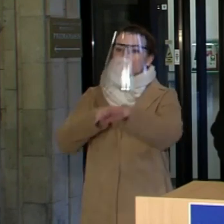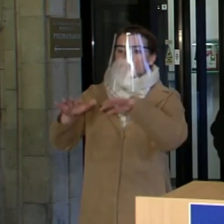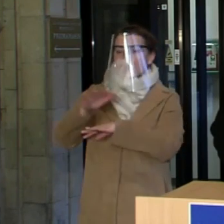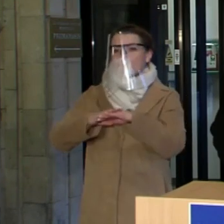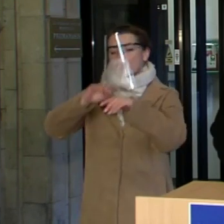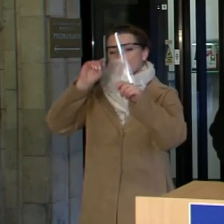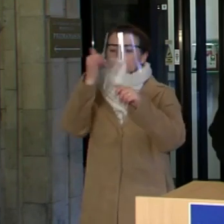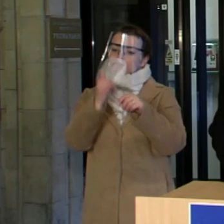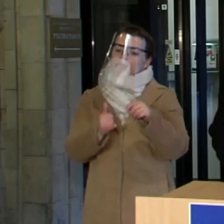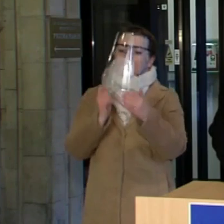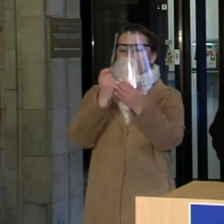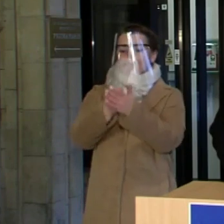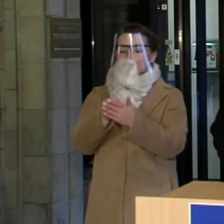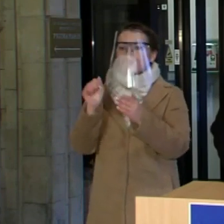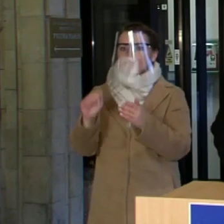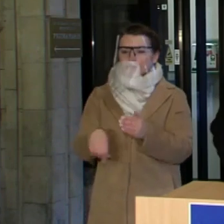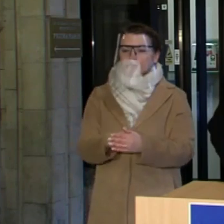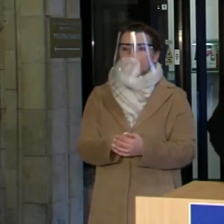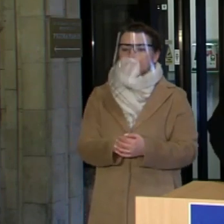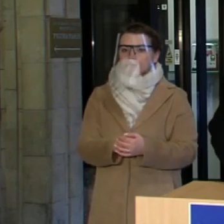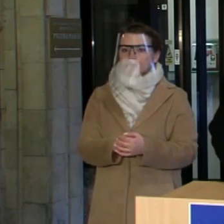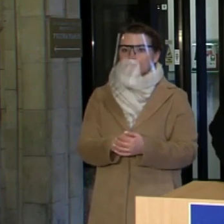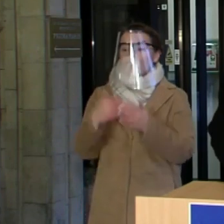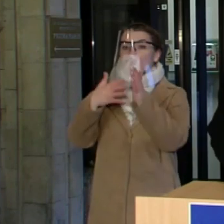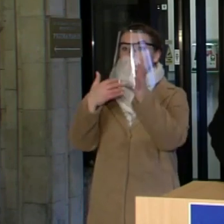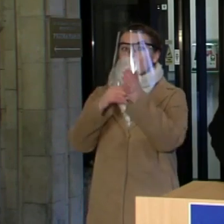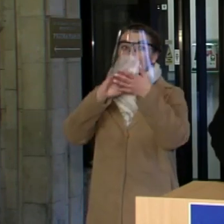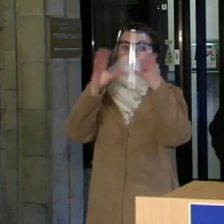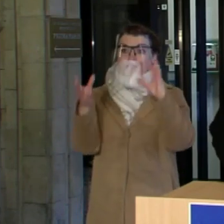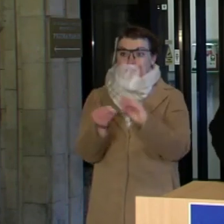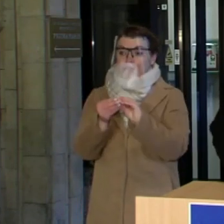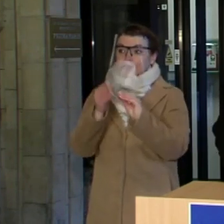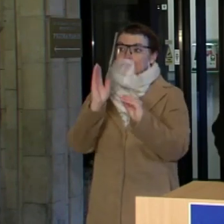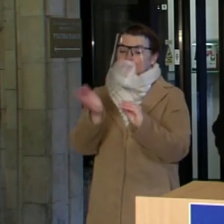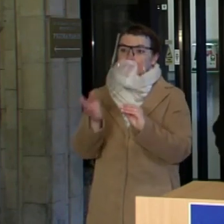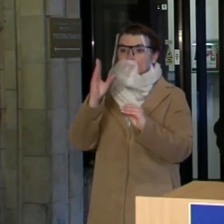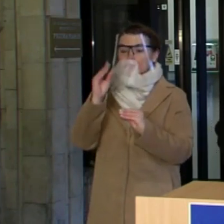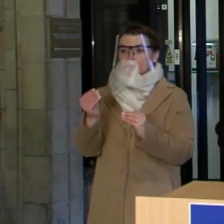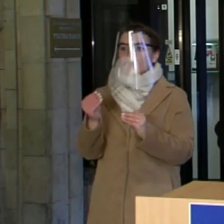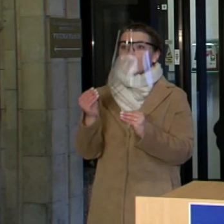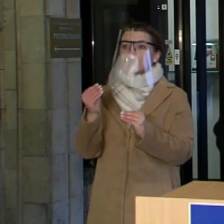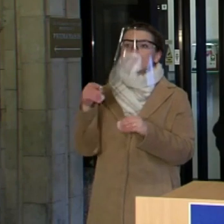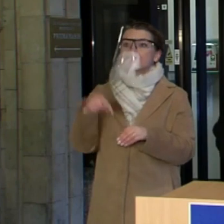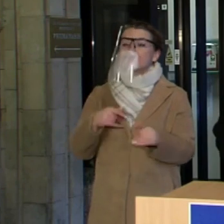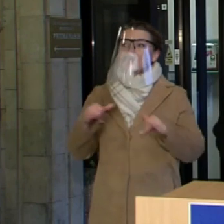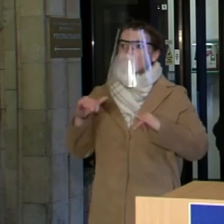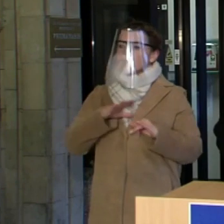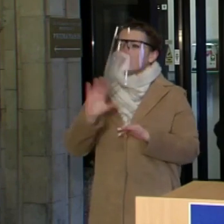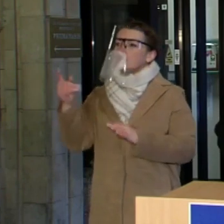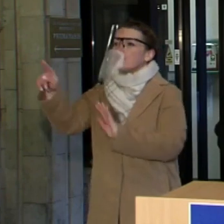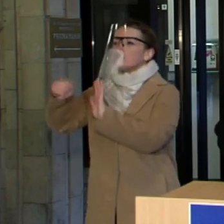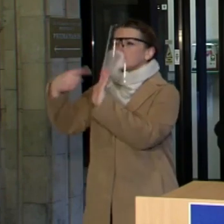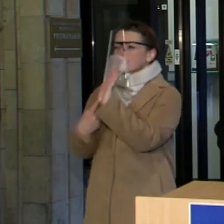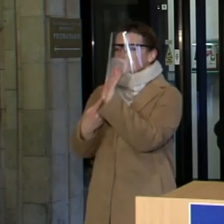galės kritiškai įvertinti. Ir tada dar įsime išvadas, kaip buvo elgtas į krizės aplinkybėmis. Kaip